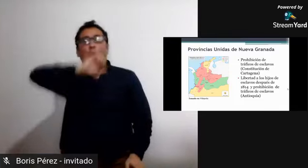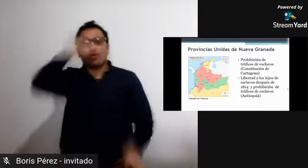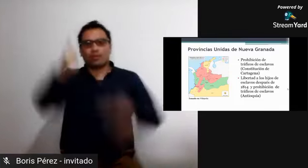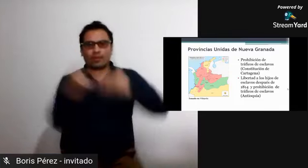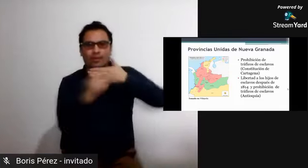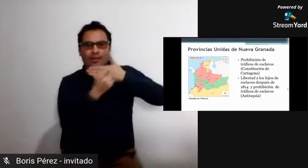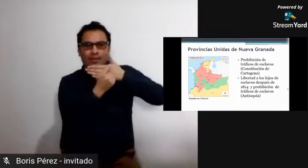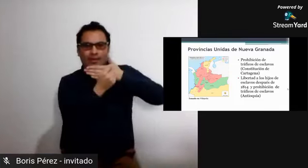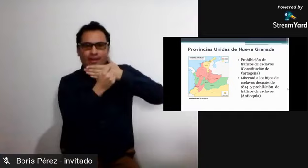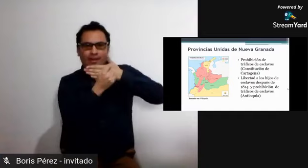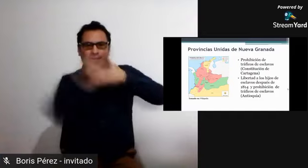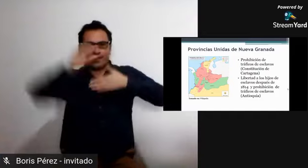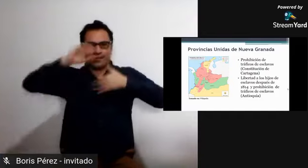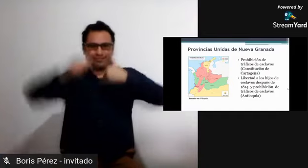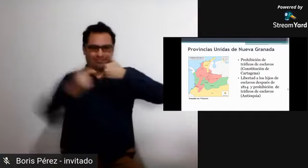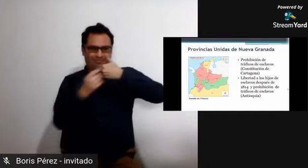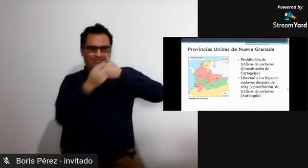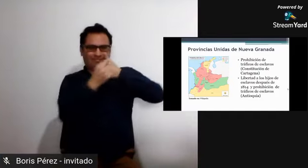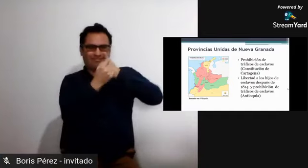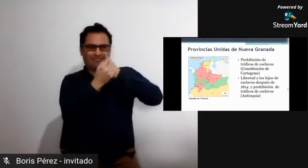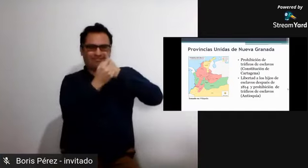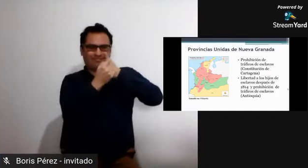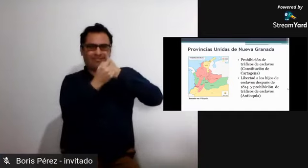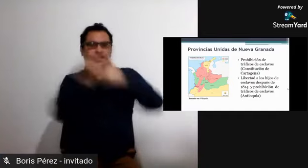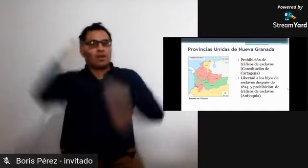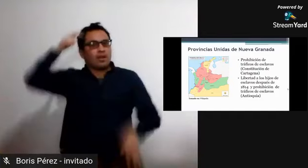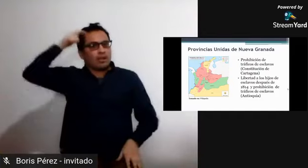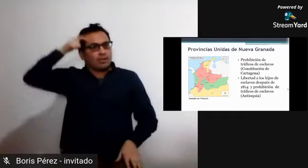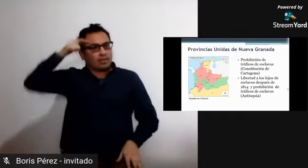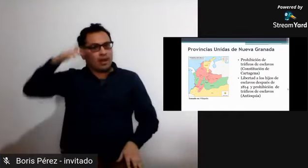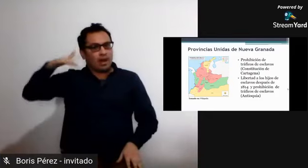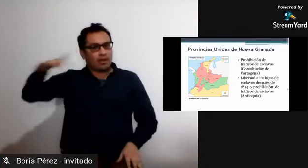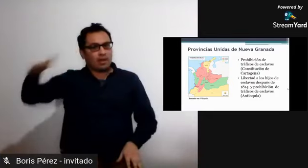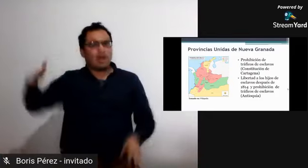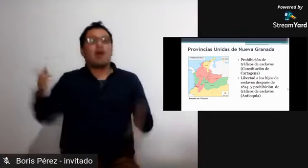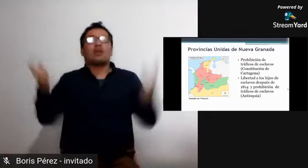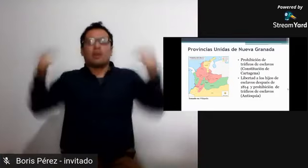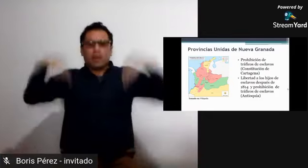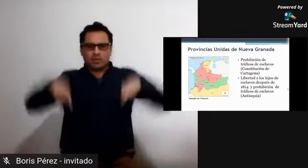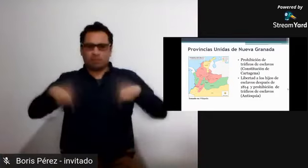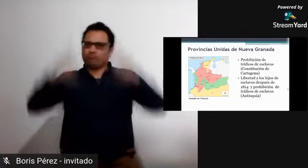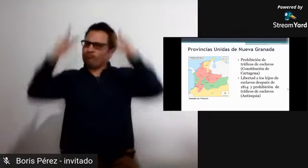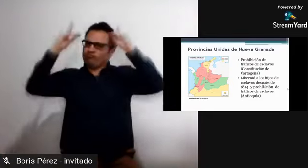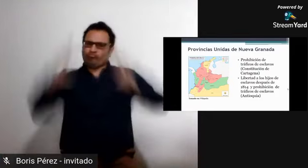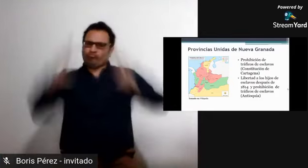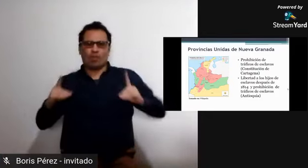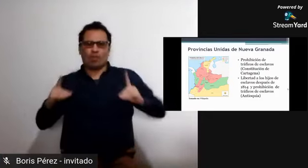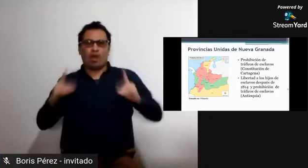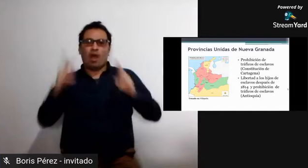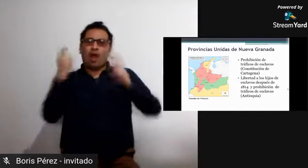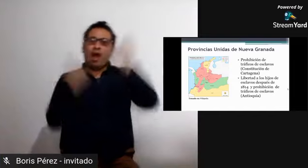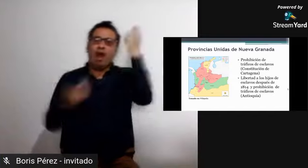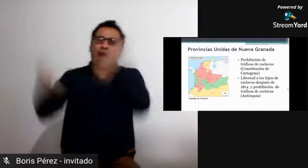momento, gracias a esa forma de gobierno, se prohíbe la esclavitud.